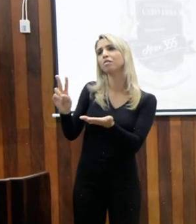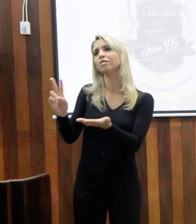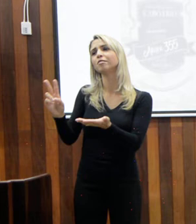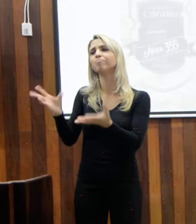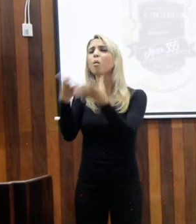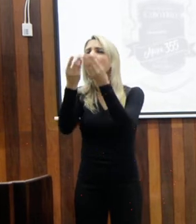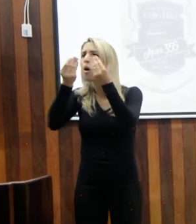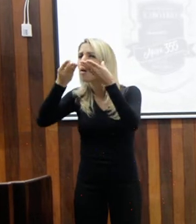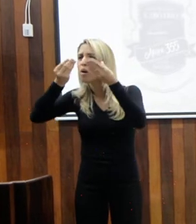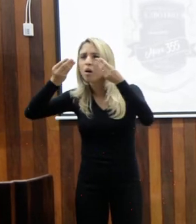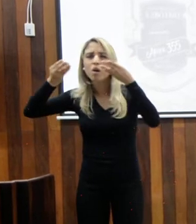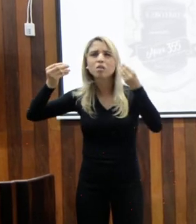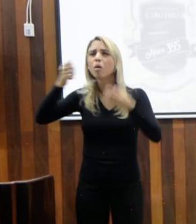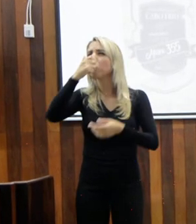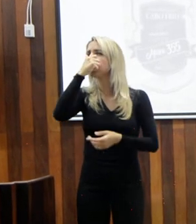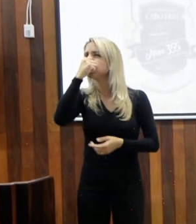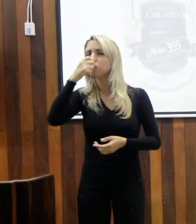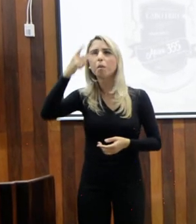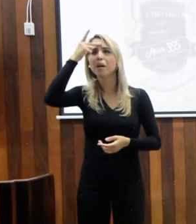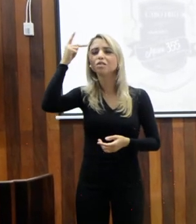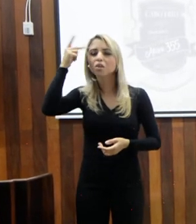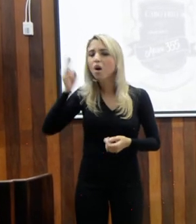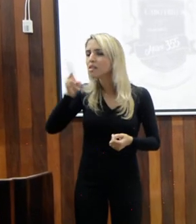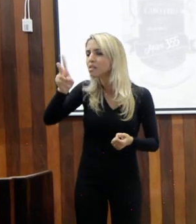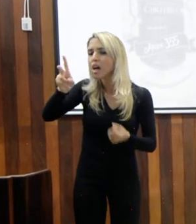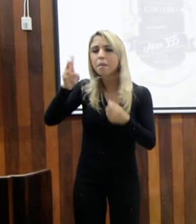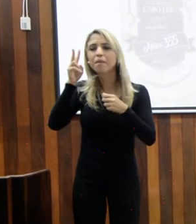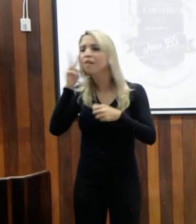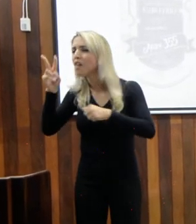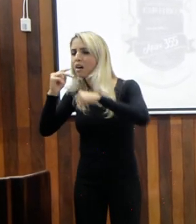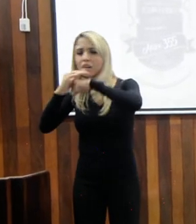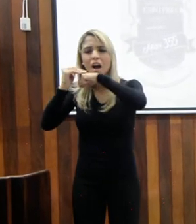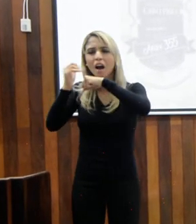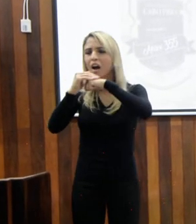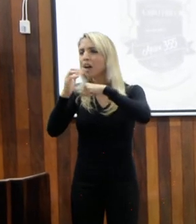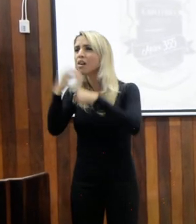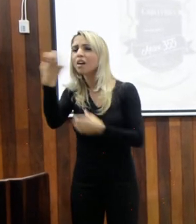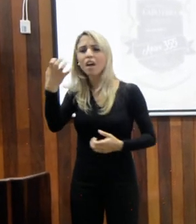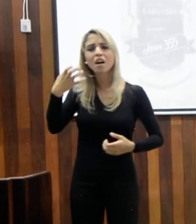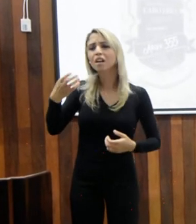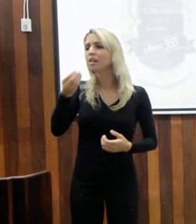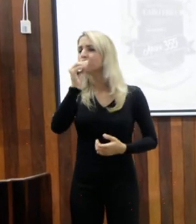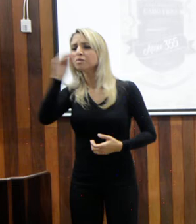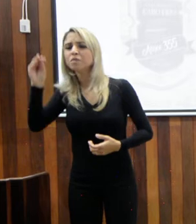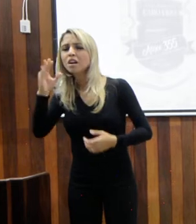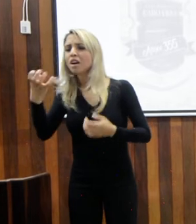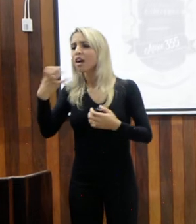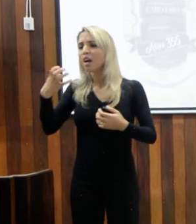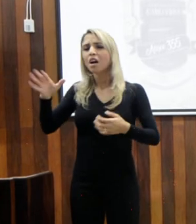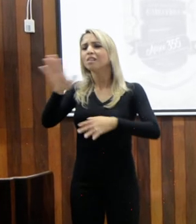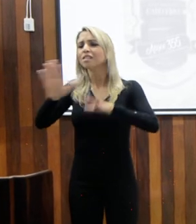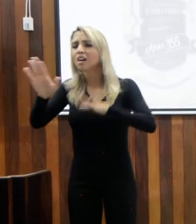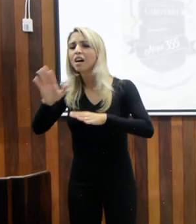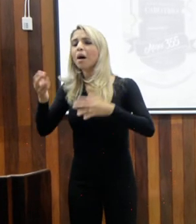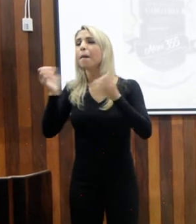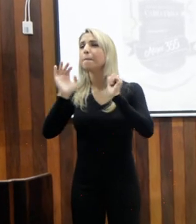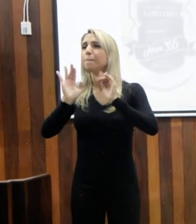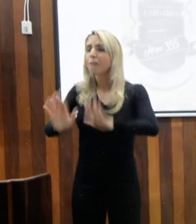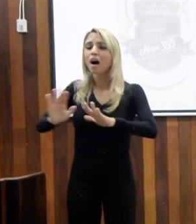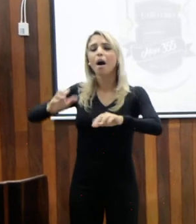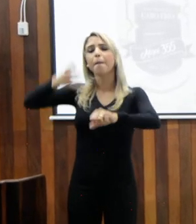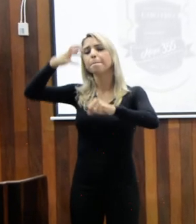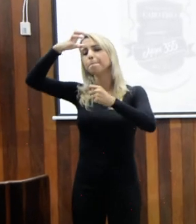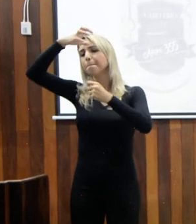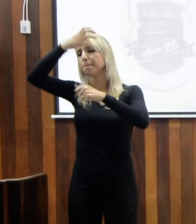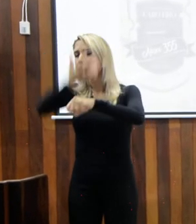manifestação de carinho e amor das pessoas querendo dar o último adeus. A Praça Porto Rocha foi fechada,